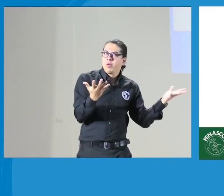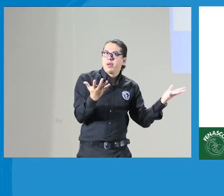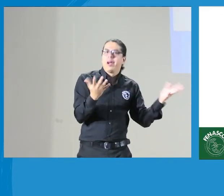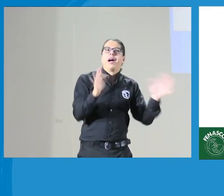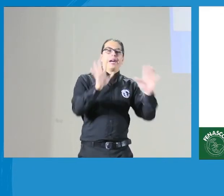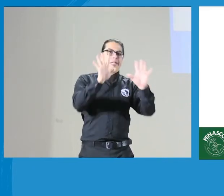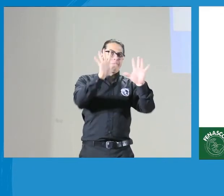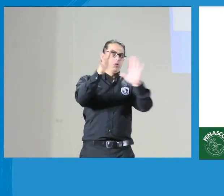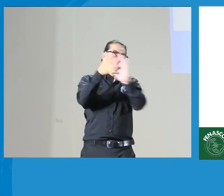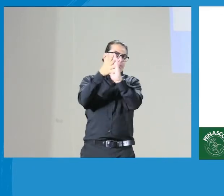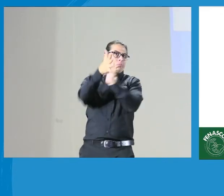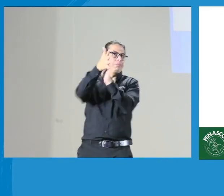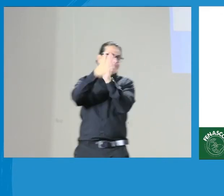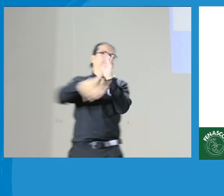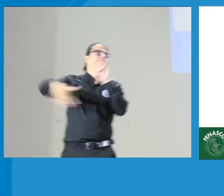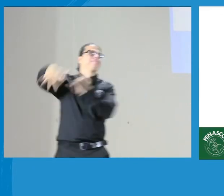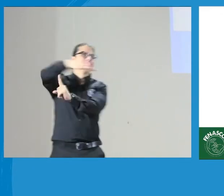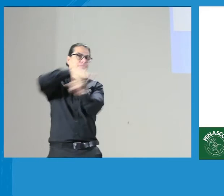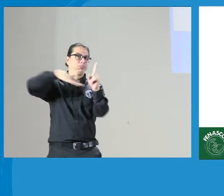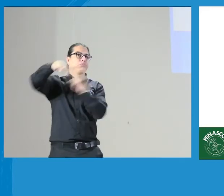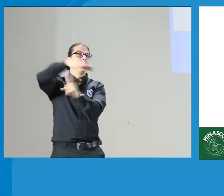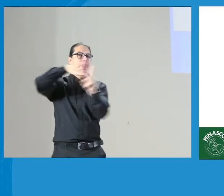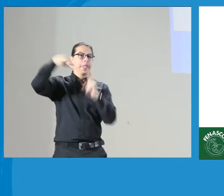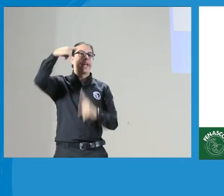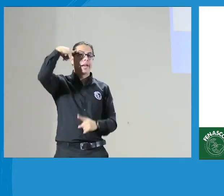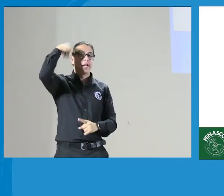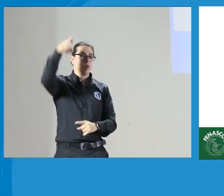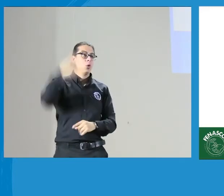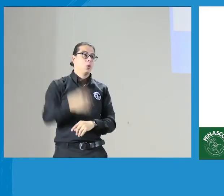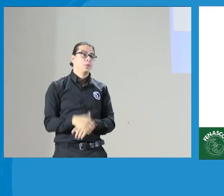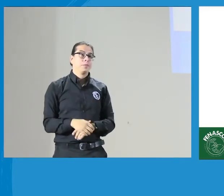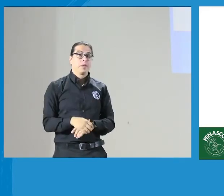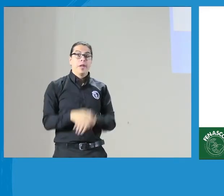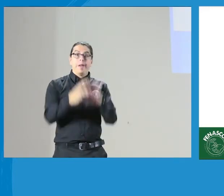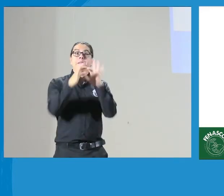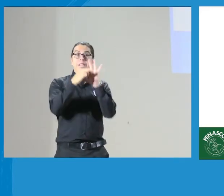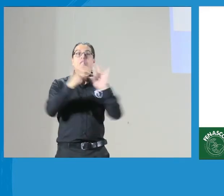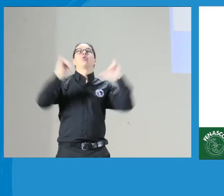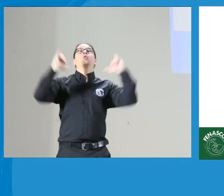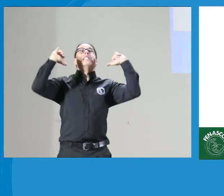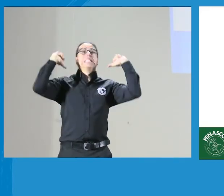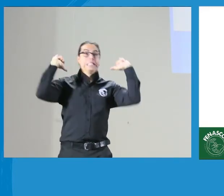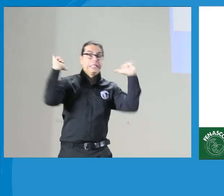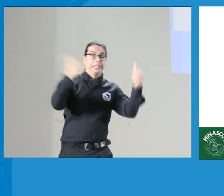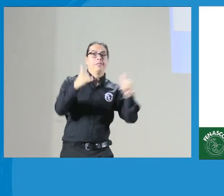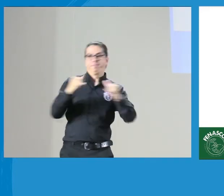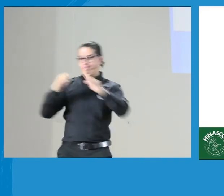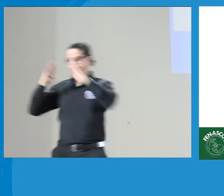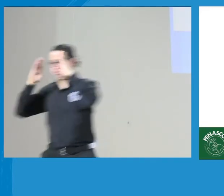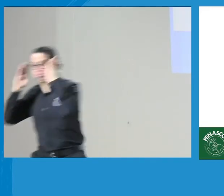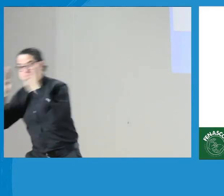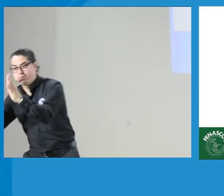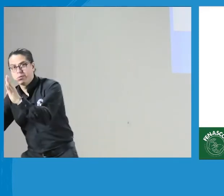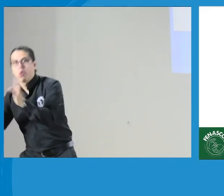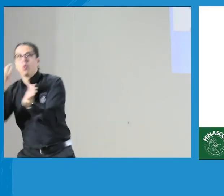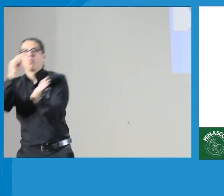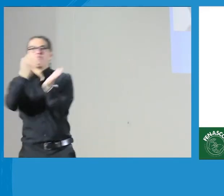eran de esas quejas, entonces, les voy a dar este contexto y les voy a mostrar cuál fue el intento y